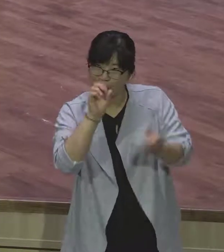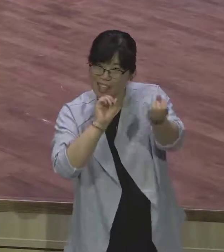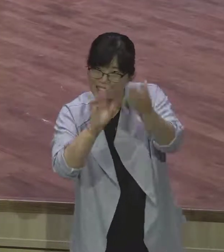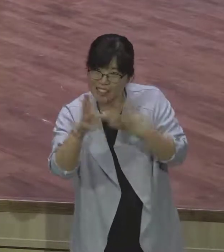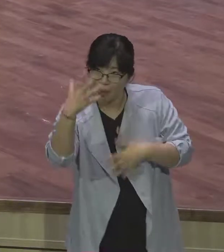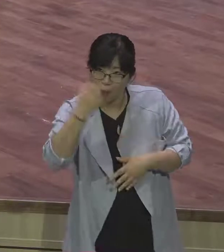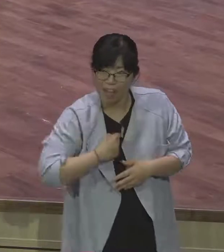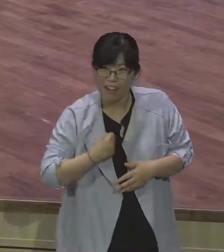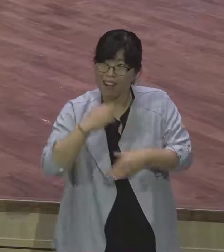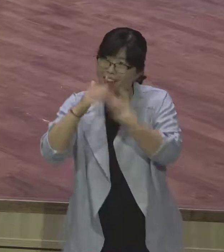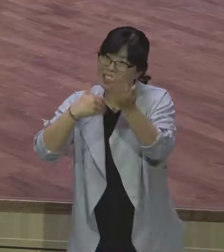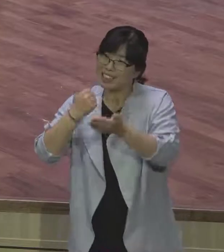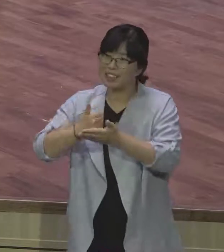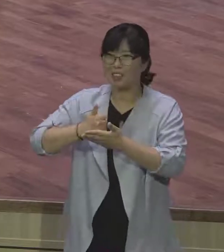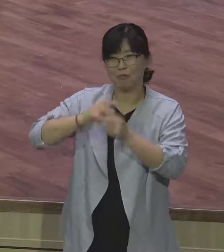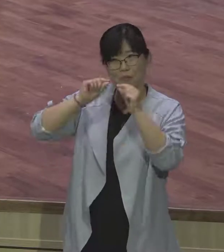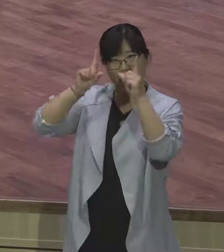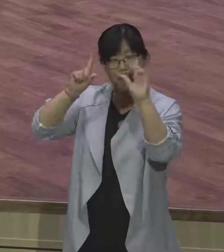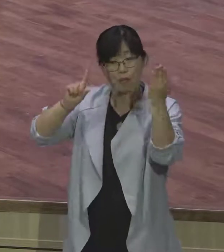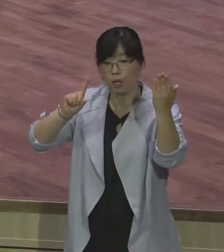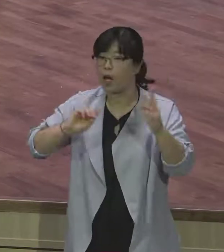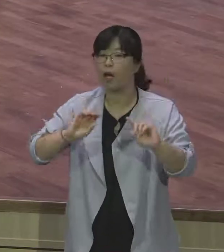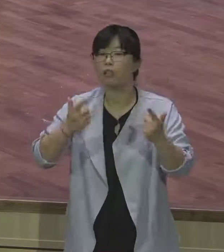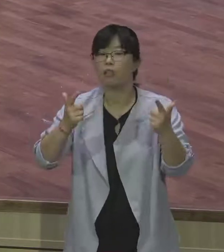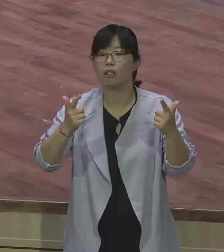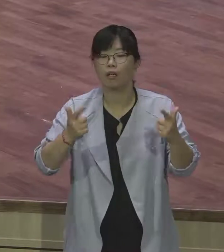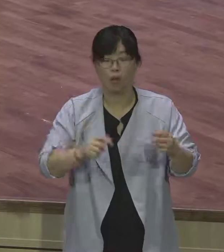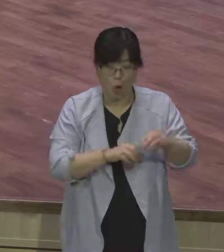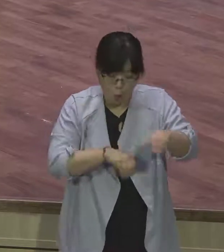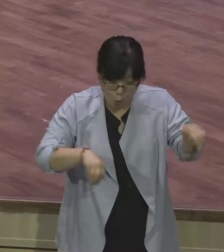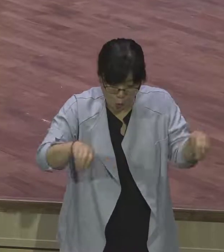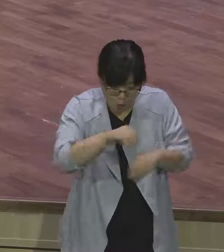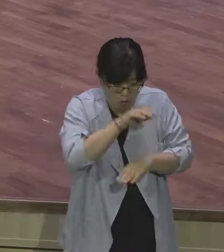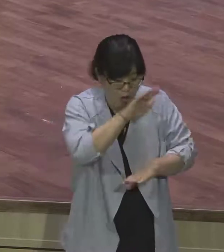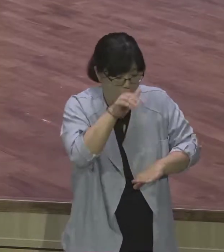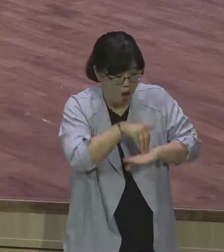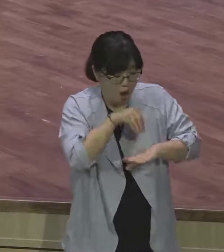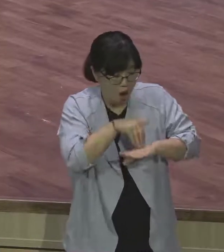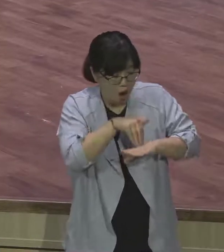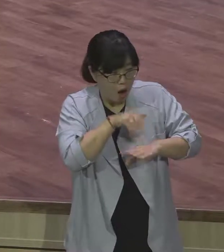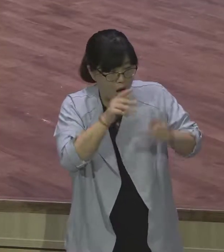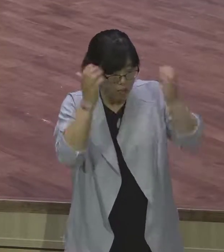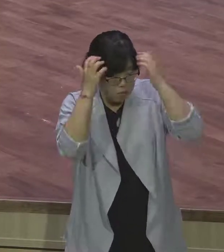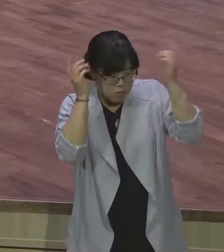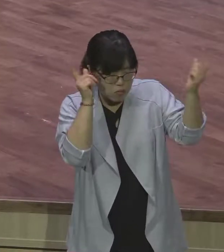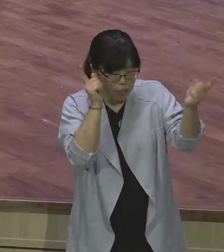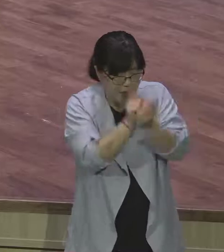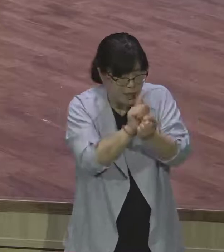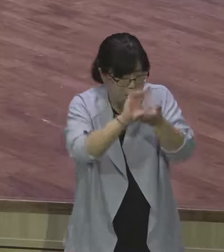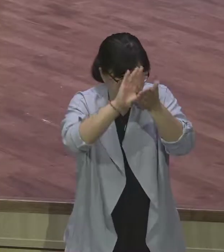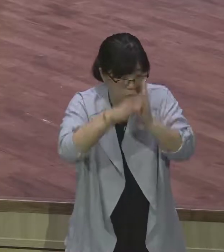여러분 같으면 성교지 갔는데 아들 둘 다 죽고 딸 죽고 마누라 죽고 혼자 남았어요